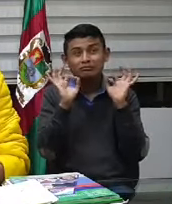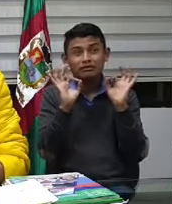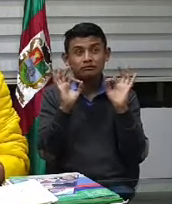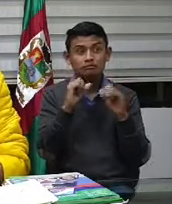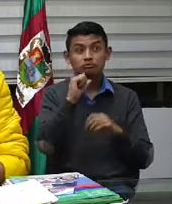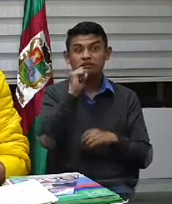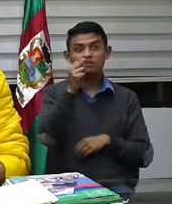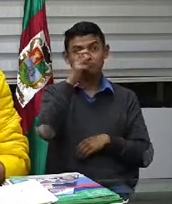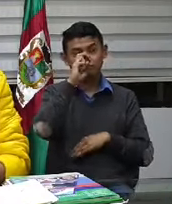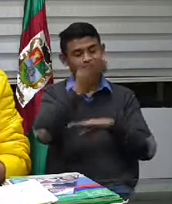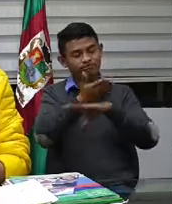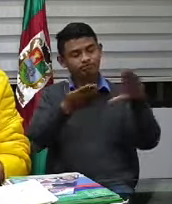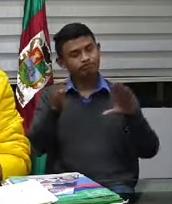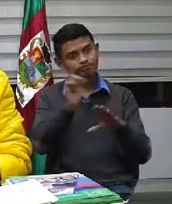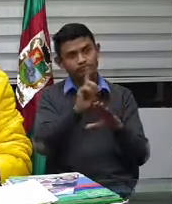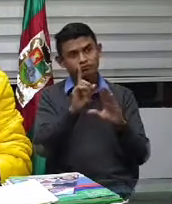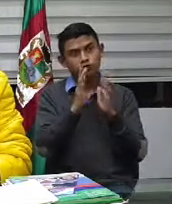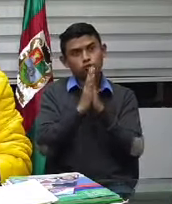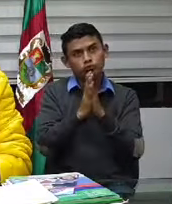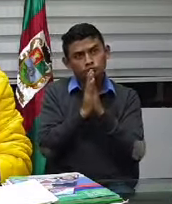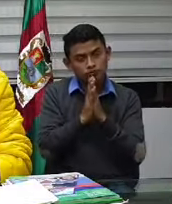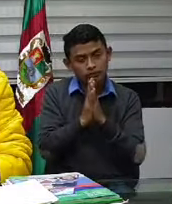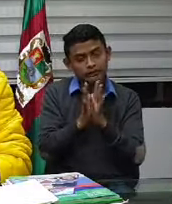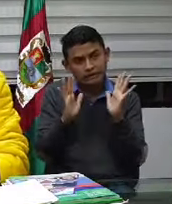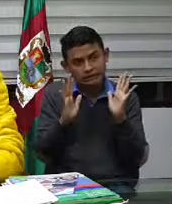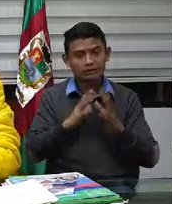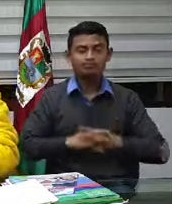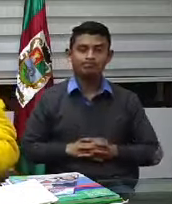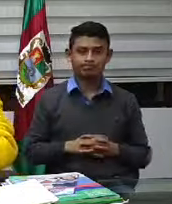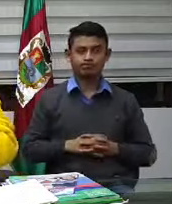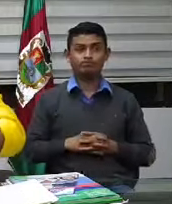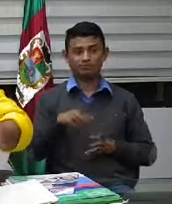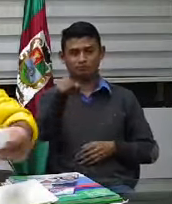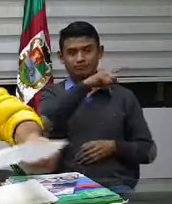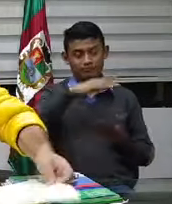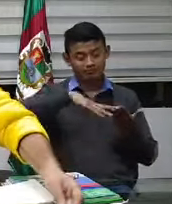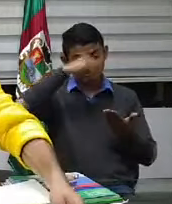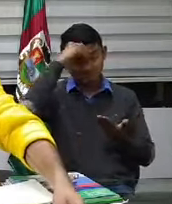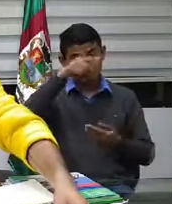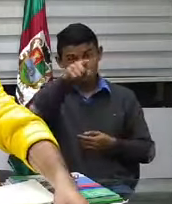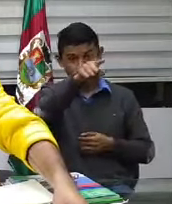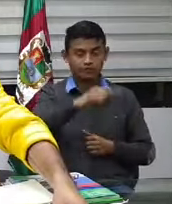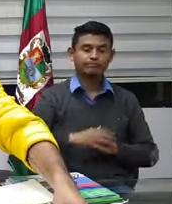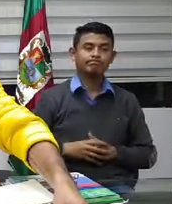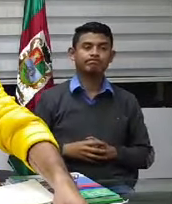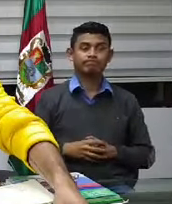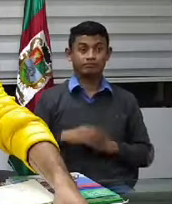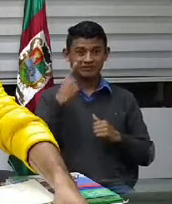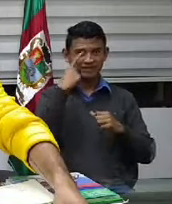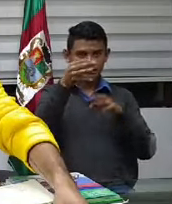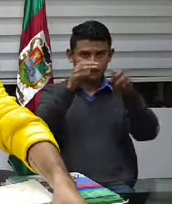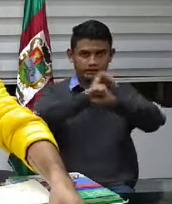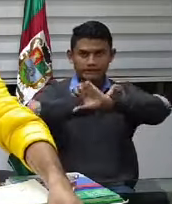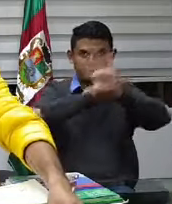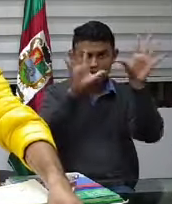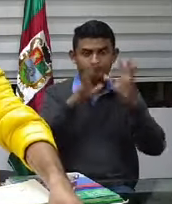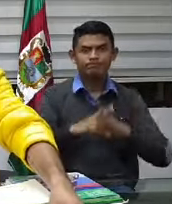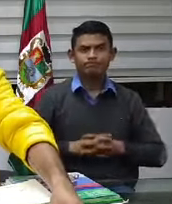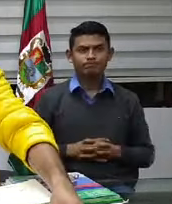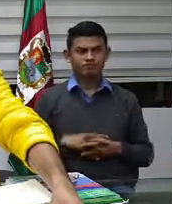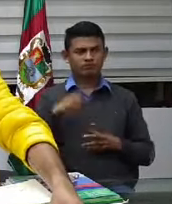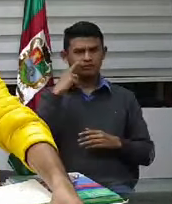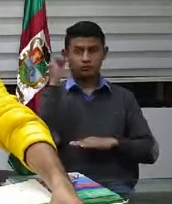tiempo pero igual nos estamos preparando y vamos aprendiendo. Entonces pico y placa vehículos